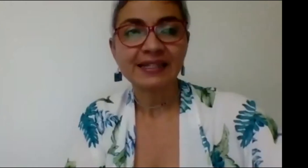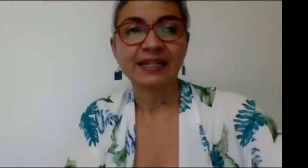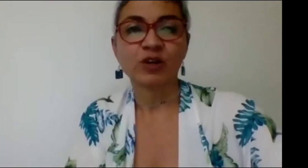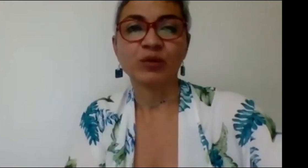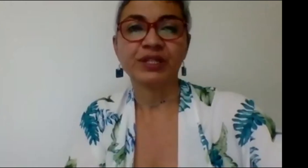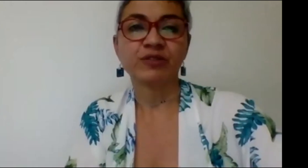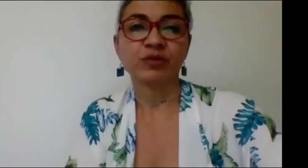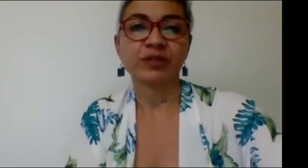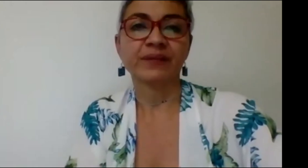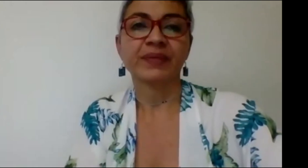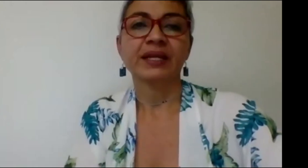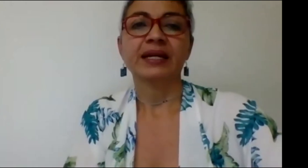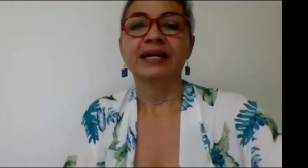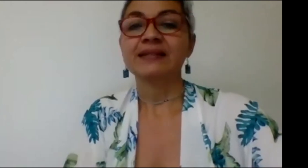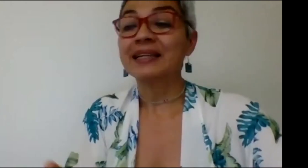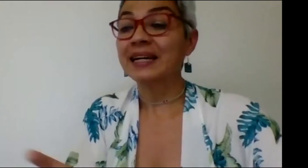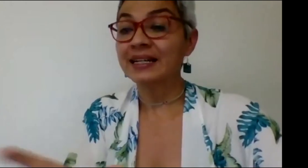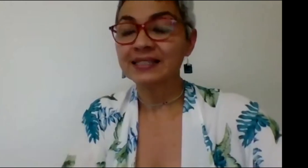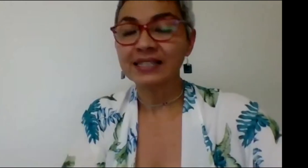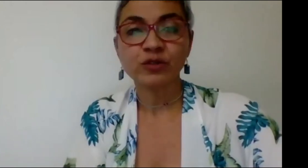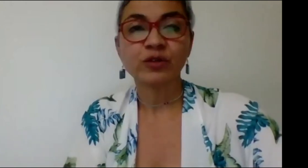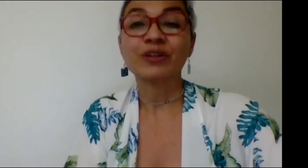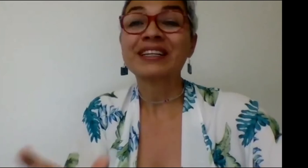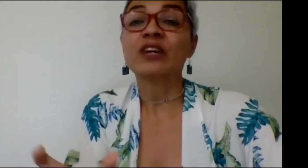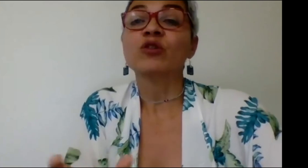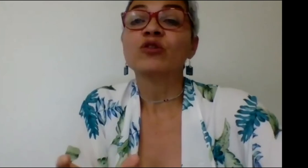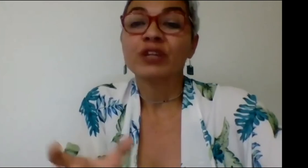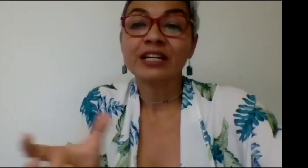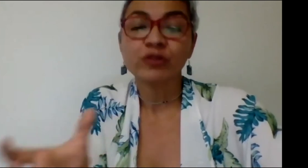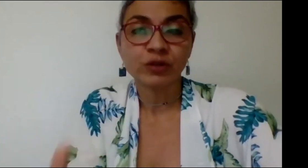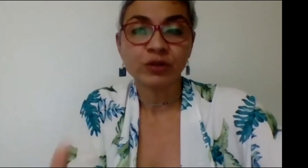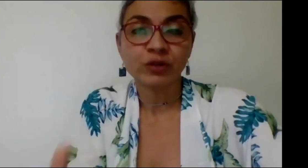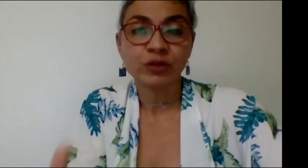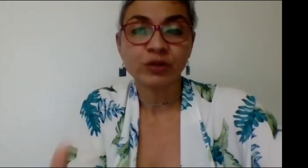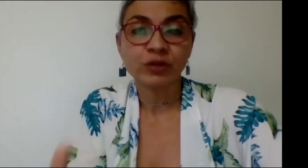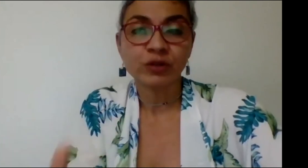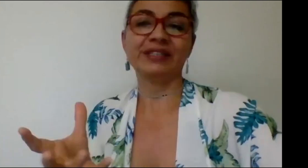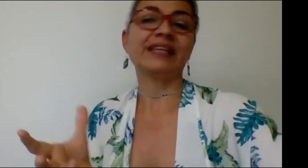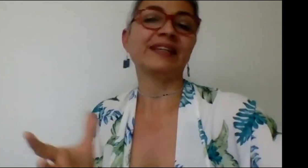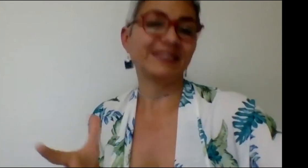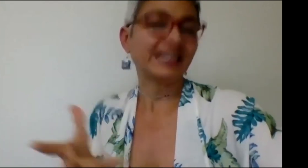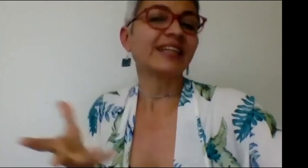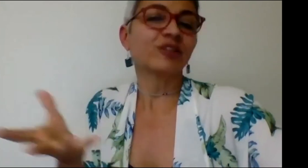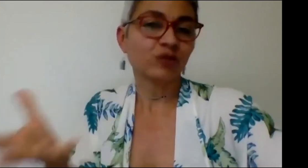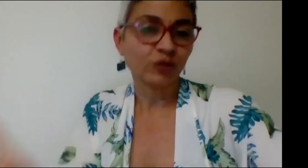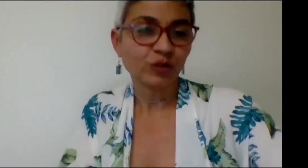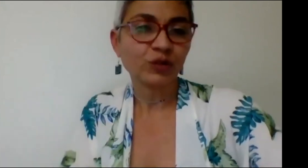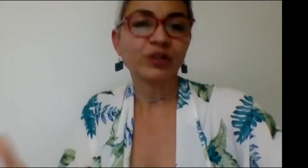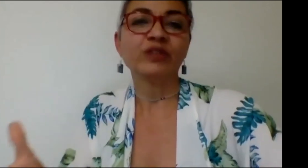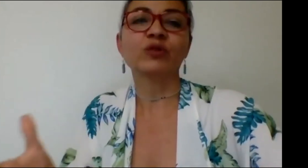acercarse a la comunidad sorda acercarse al sordo reconocer al sordo en su condición de ser